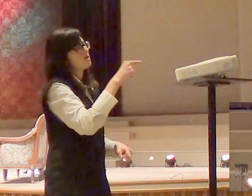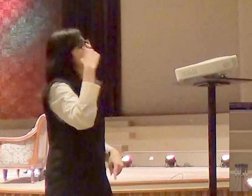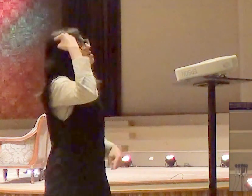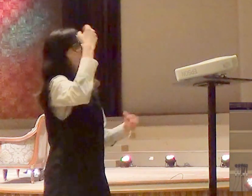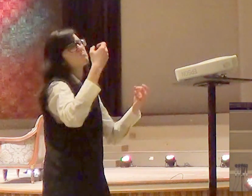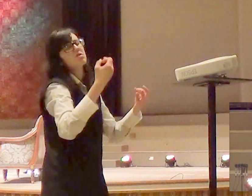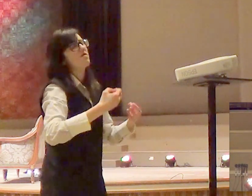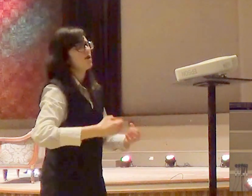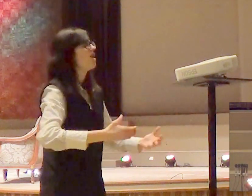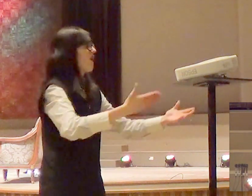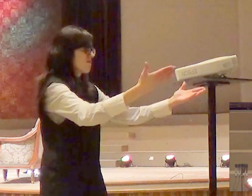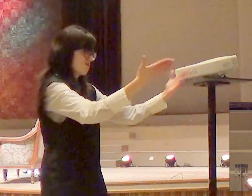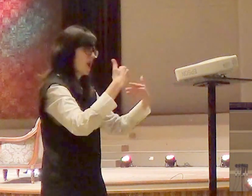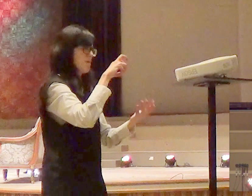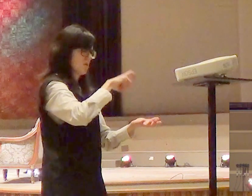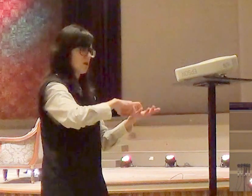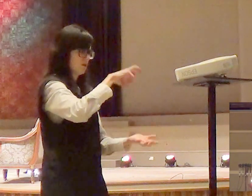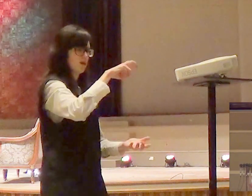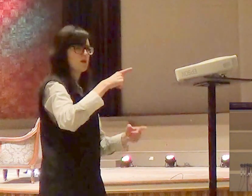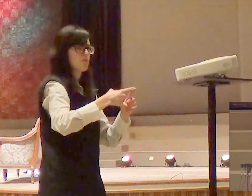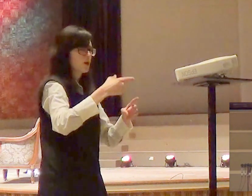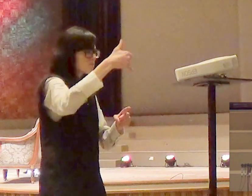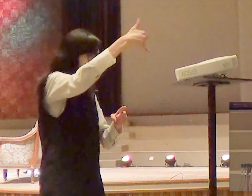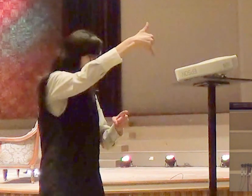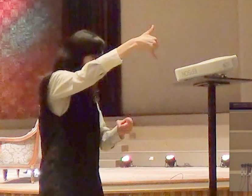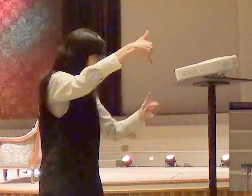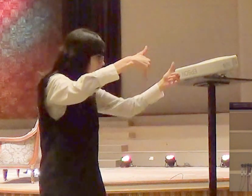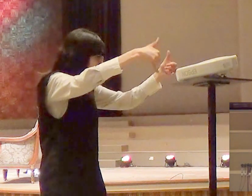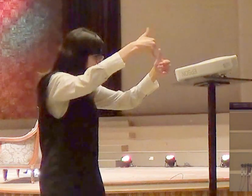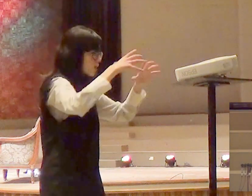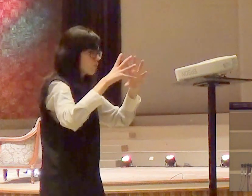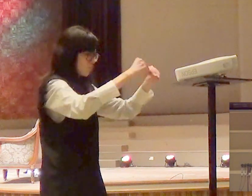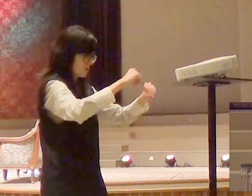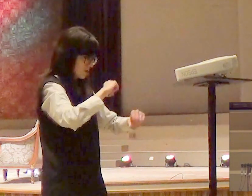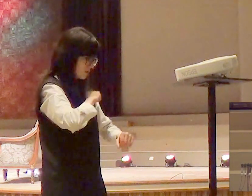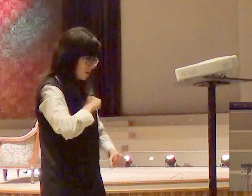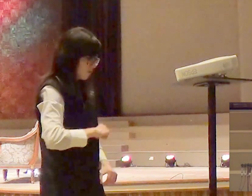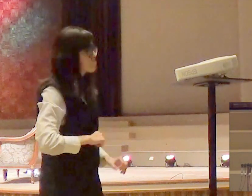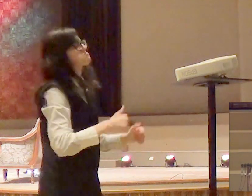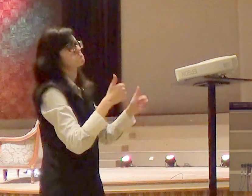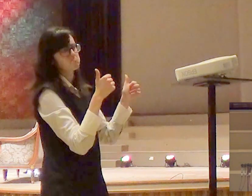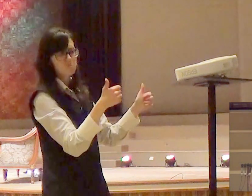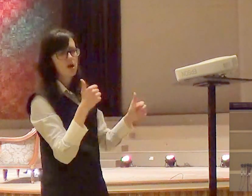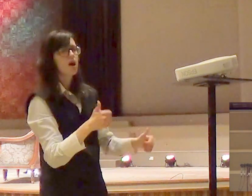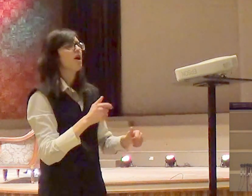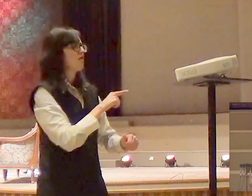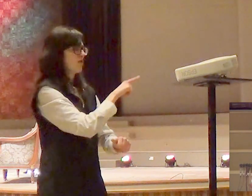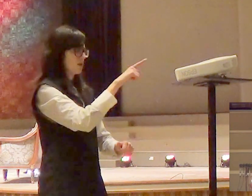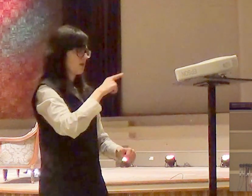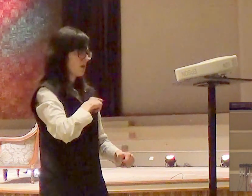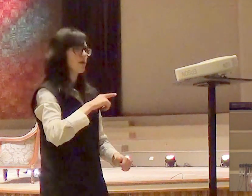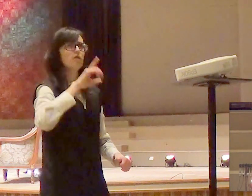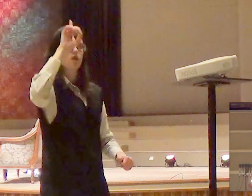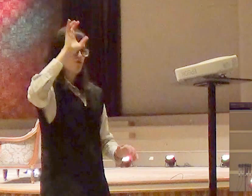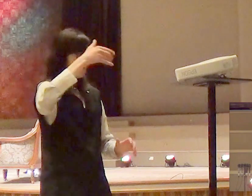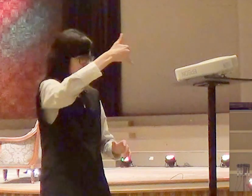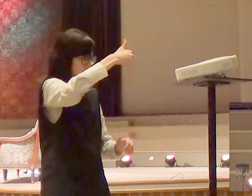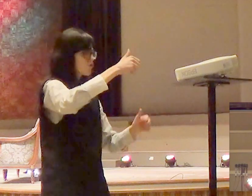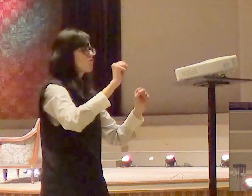todos vocês são ungidos todos vocês são sacerdotes todos vocês tem a mesma unção cada um traga o seu